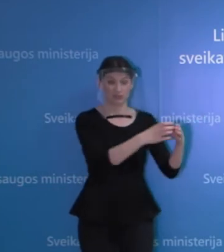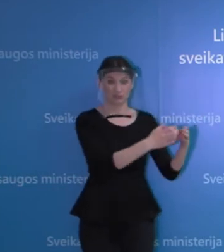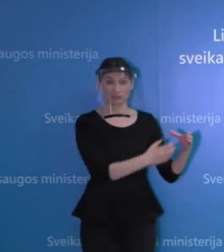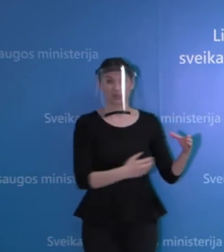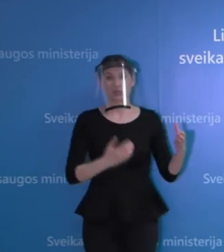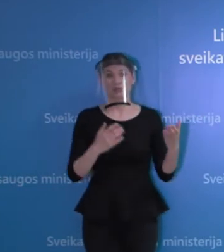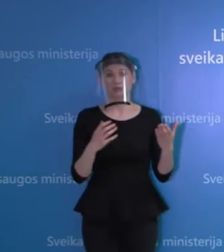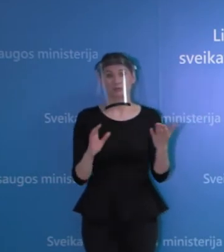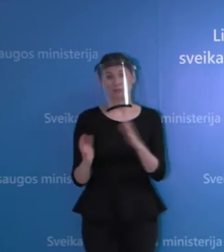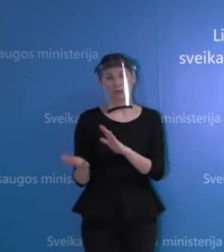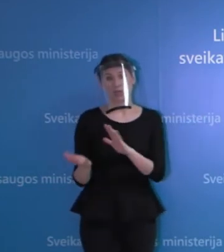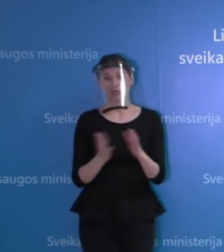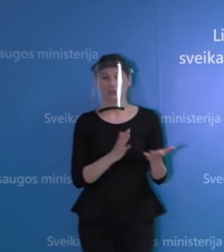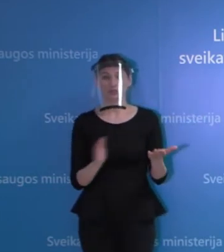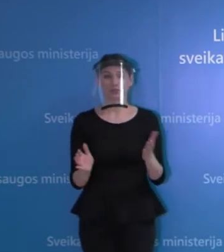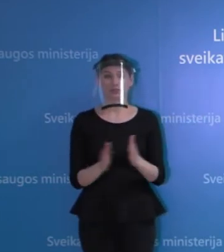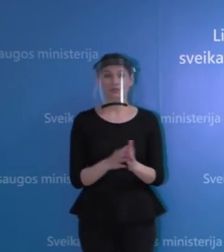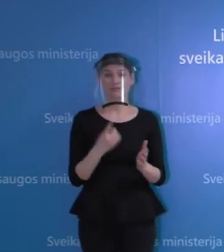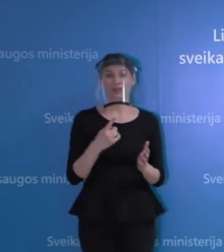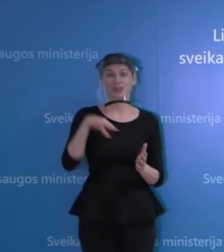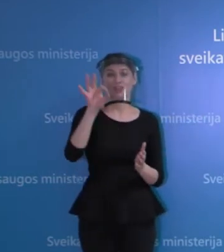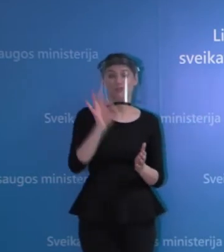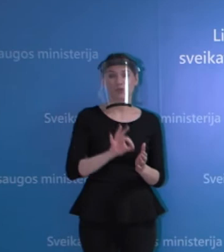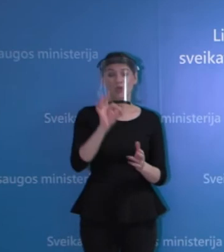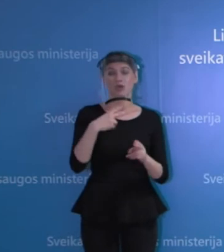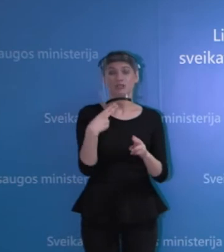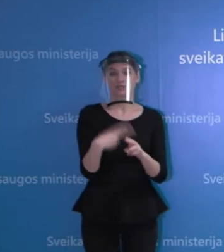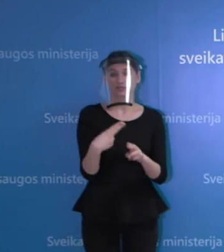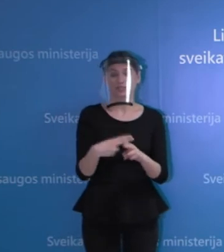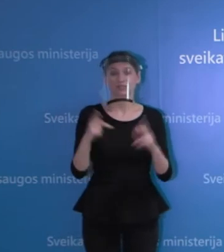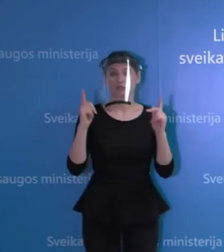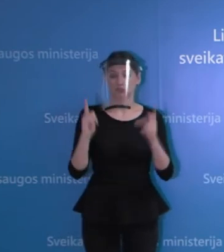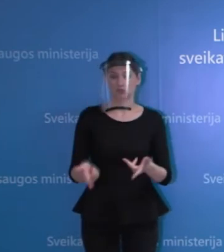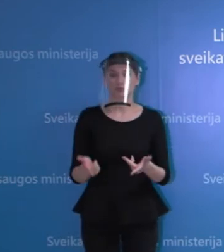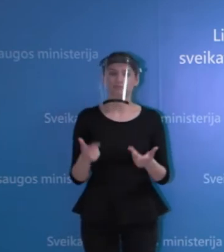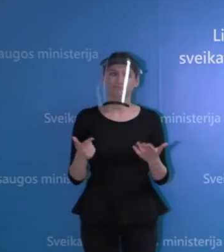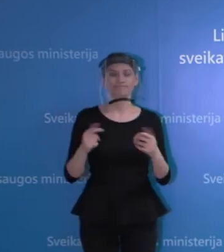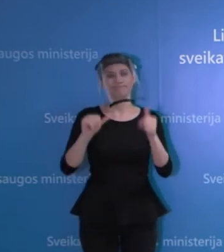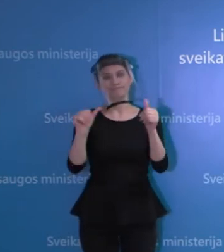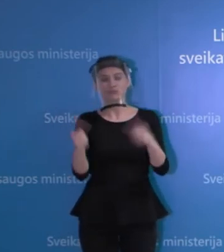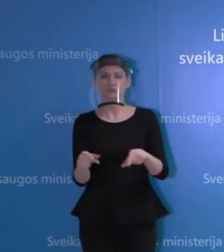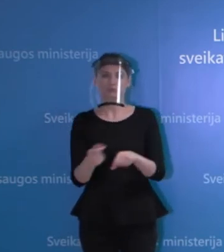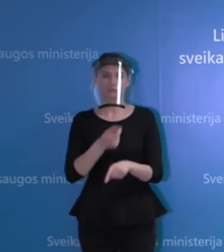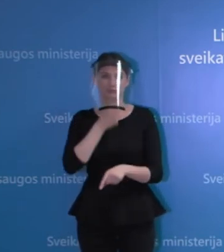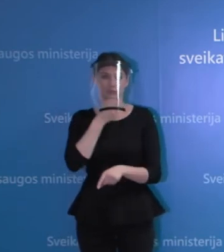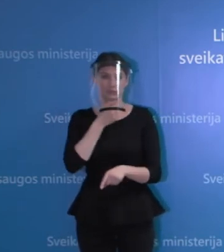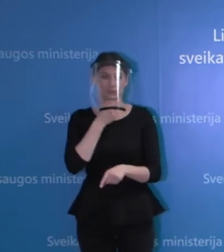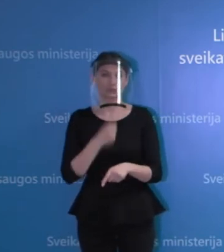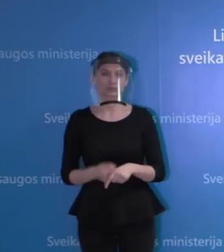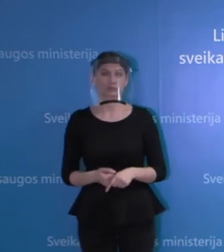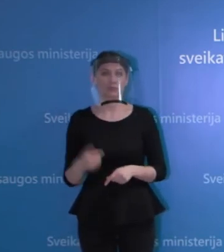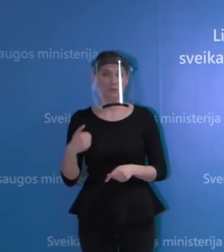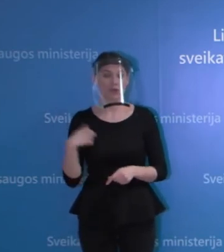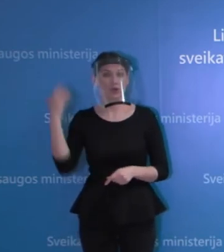išlieka, sviruoja maždaug apie procentą, labai nedideliai amplitudiai. Tai, na, iš tų duomenų vertinant, tikrai